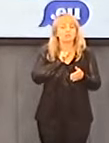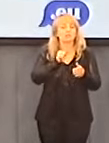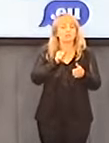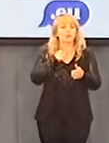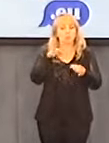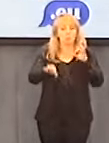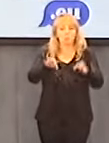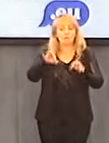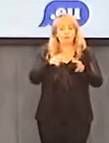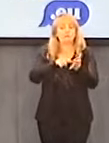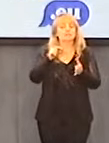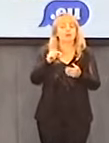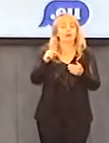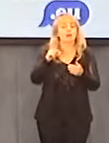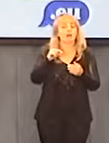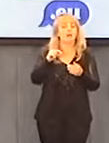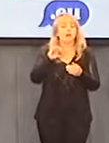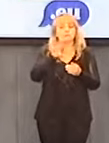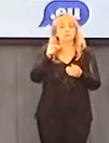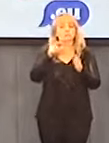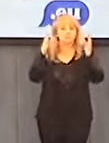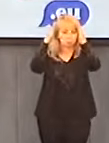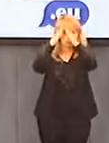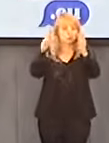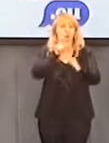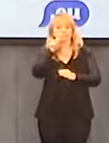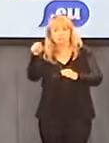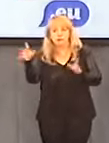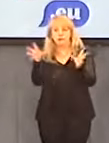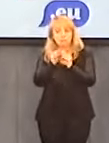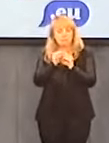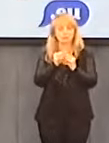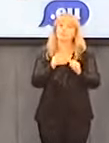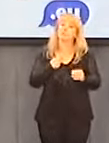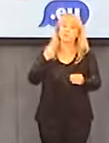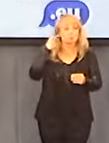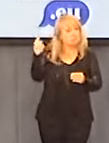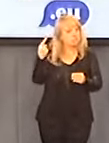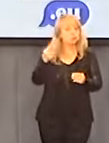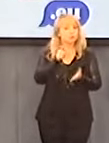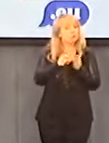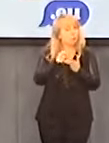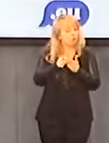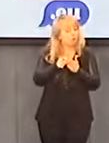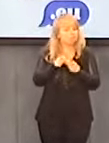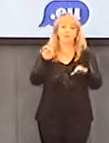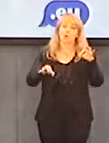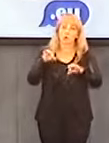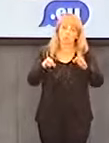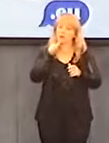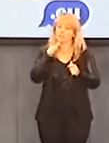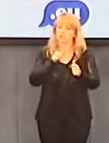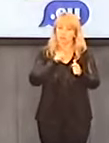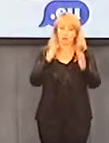wyartykułować. Otóż dzieje się tak, że Konferencja Episkopatu Polski, czyli